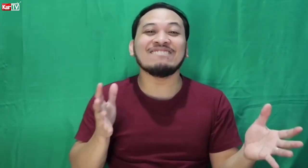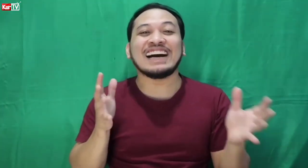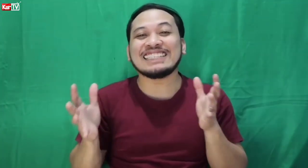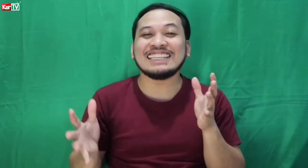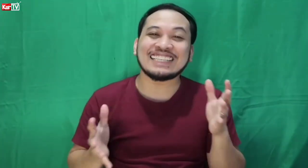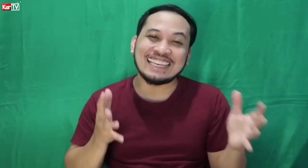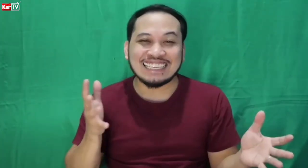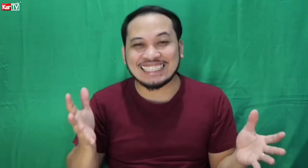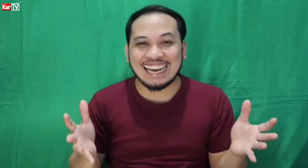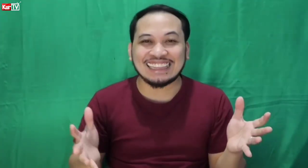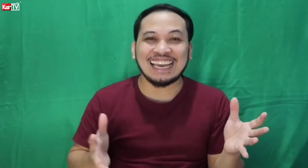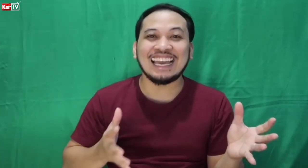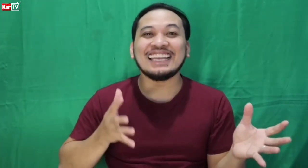yung mga sinesenyas natin.